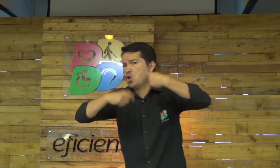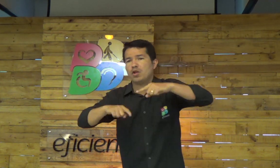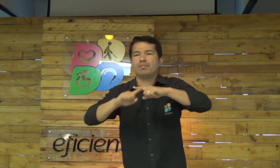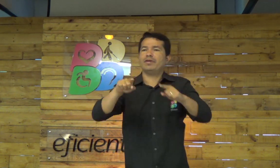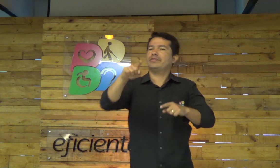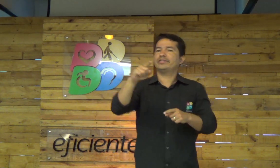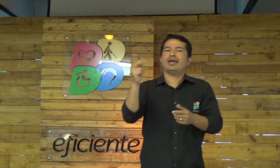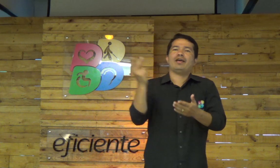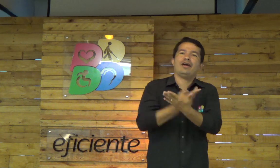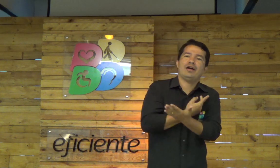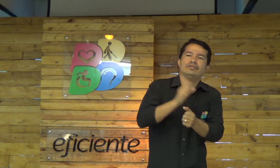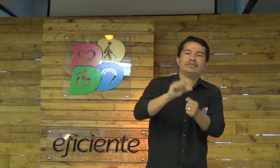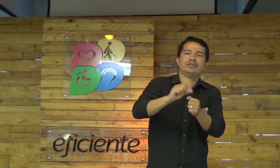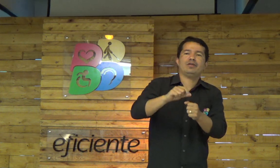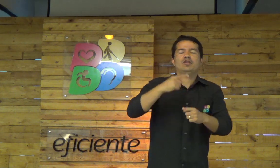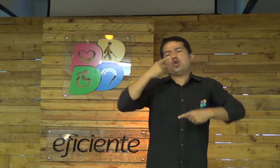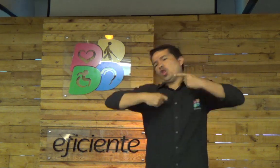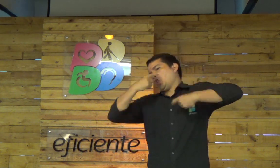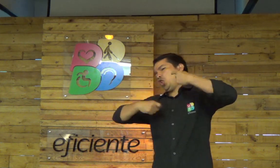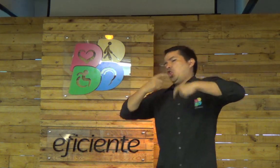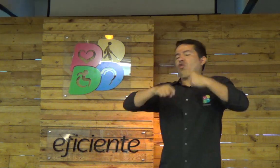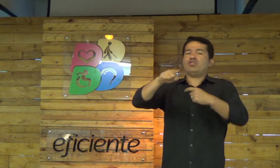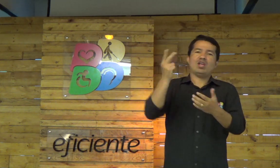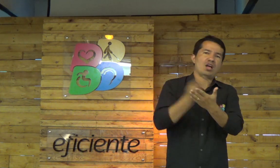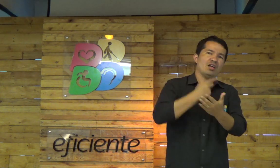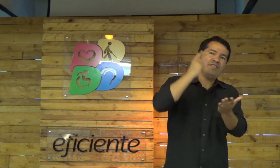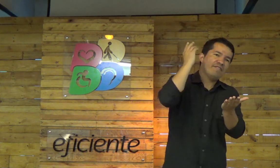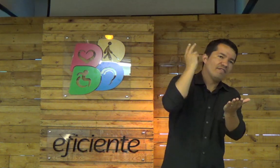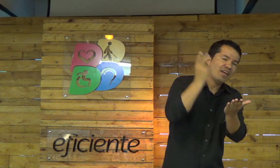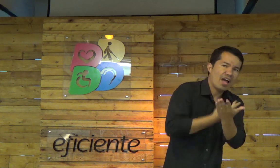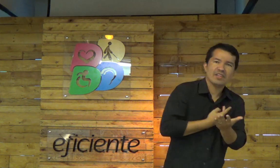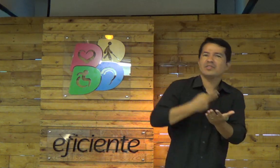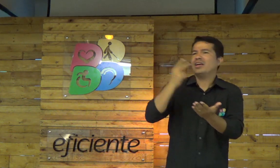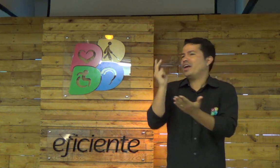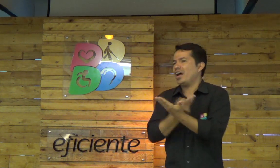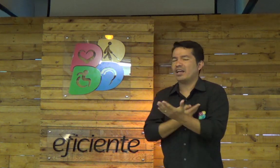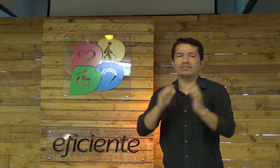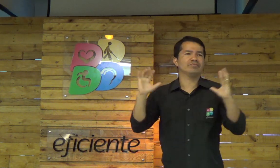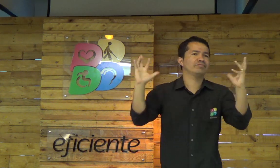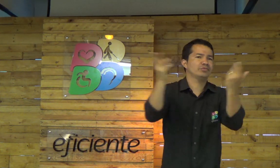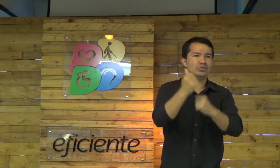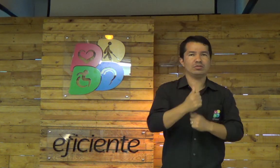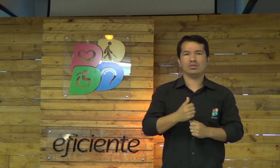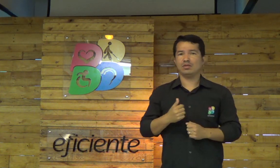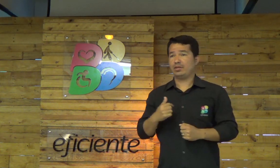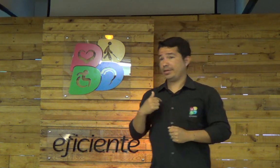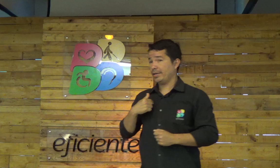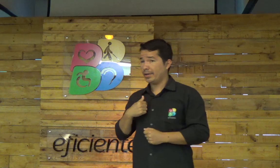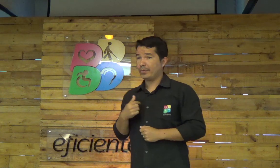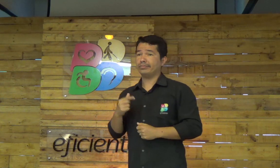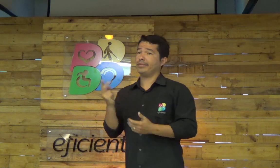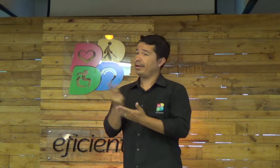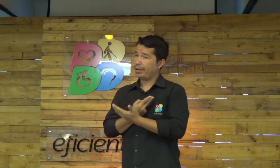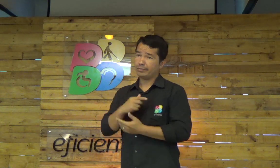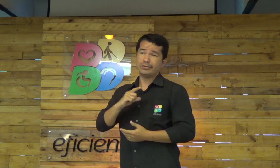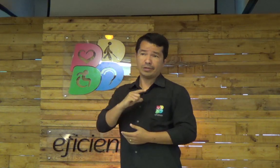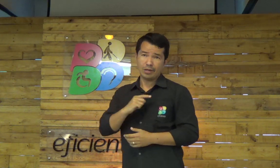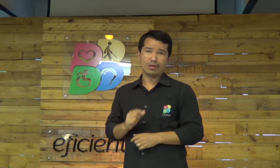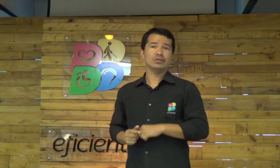Cada um... Pede alguma coisa... Às vezes está num conflito... Você erra... Erra... E acontecem